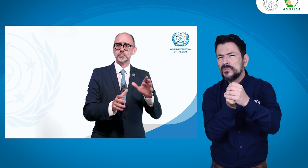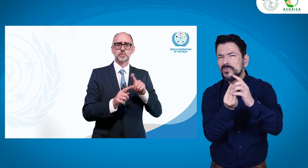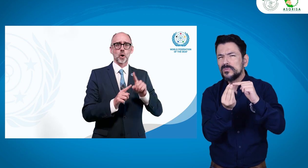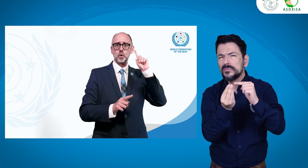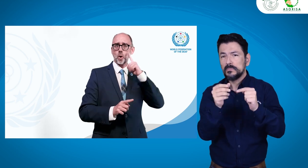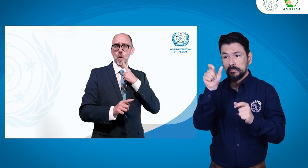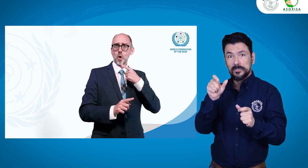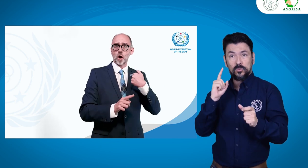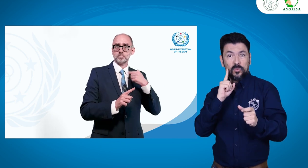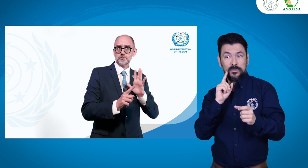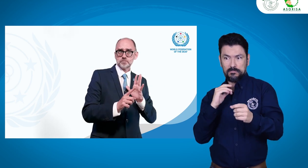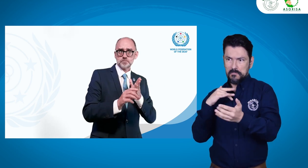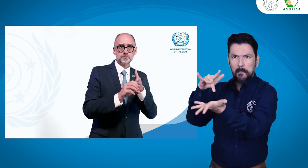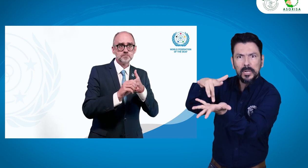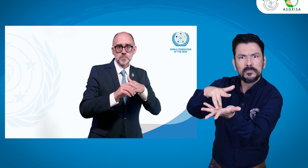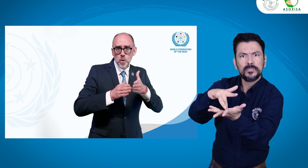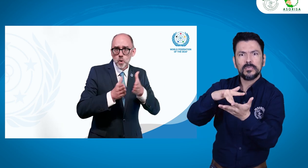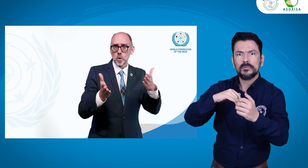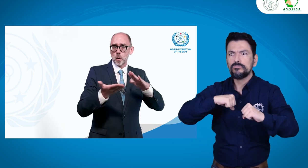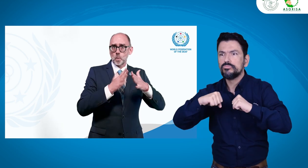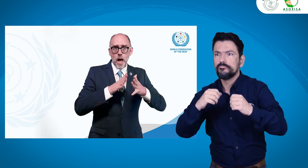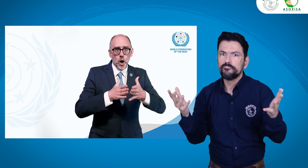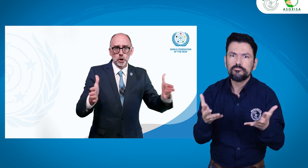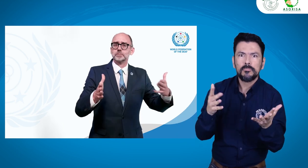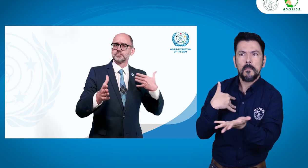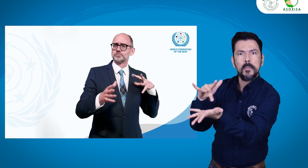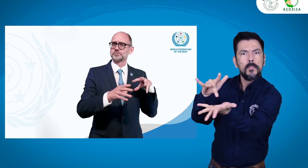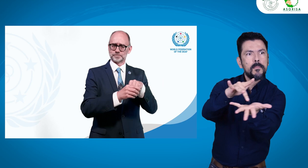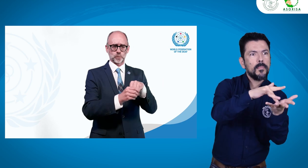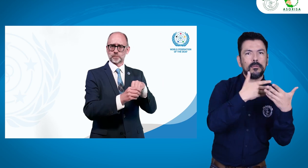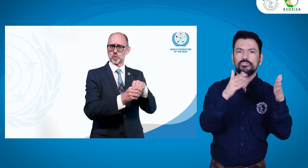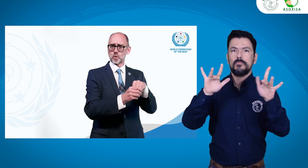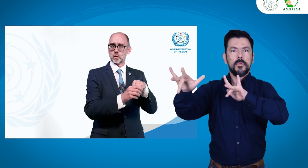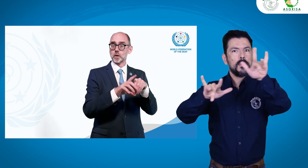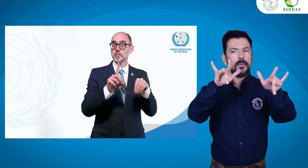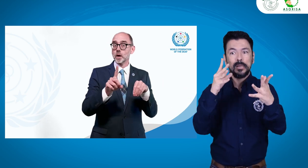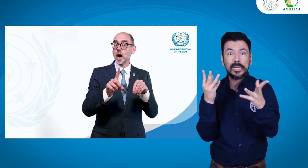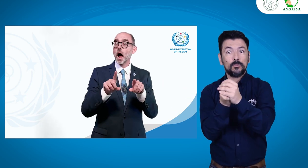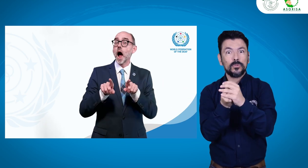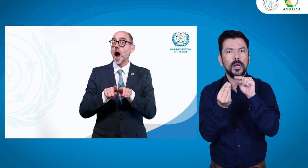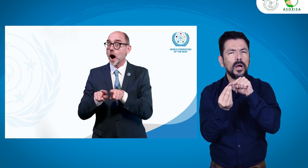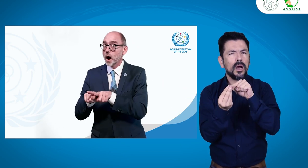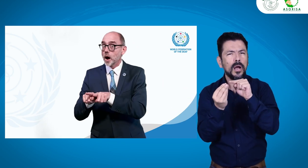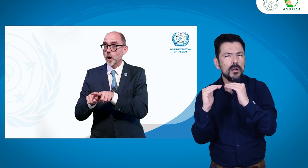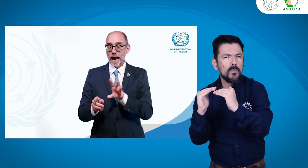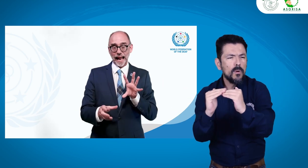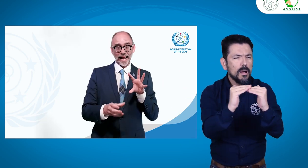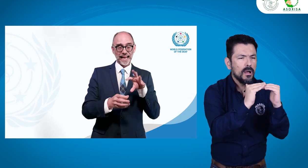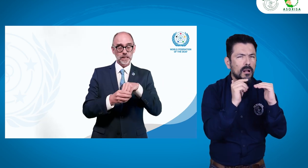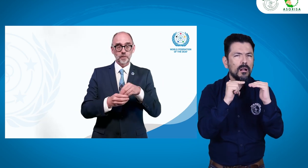Ahora bien, esta inclusión debe ser total para toda